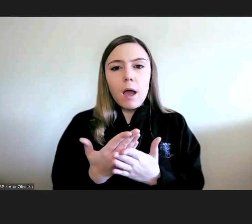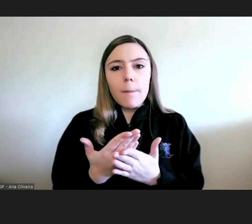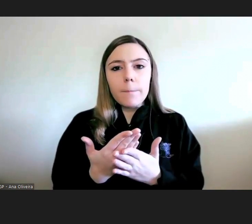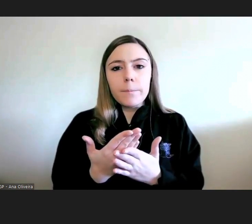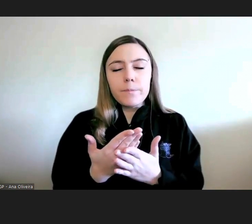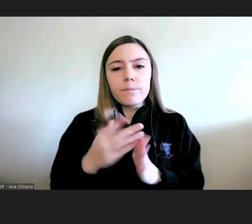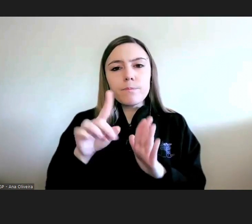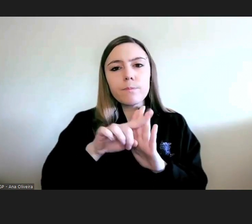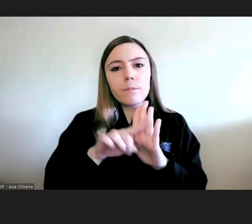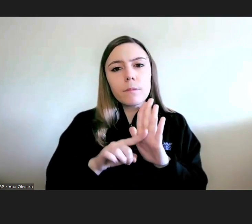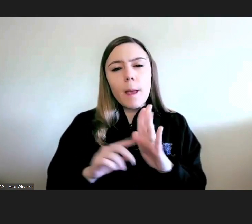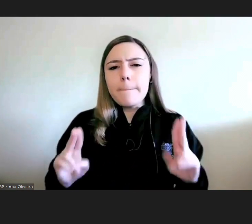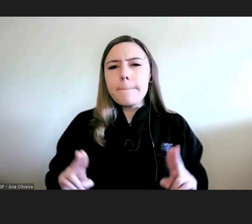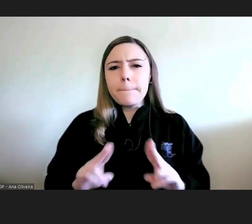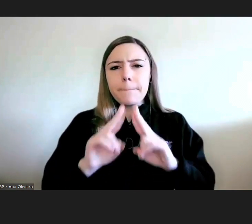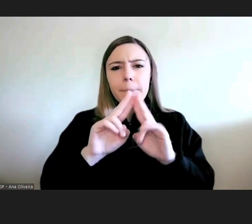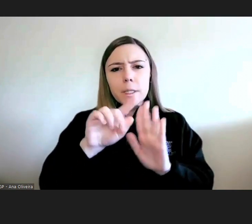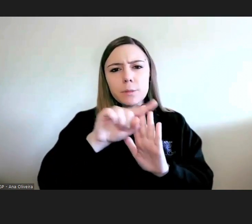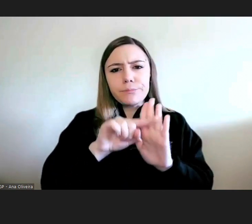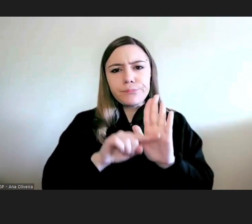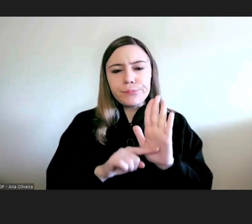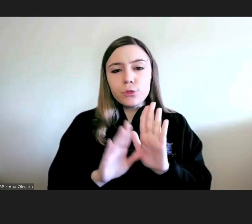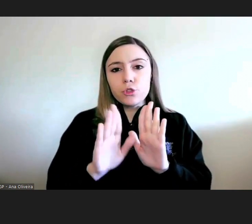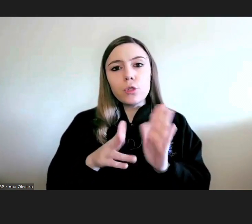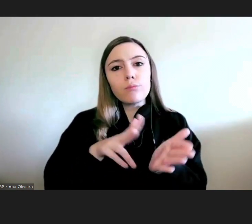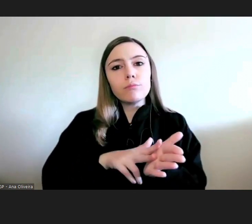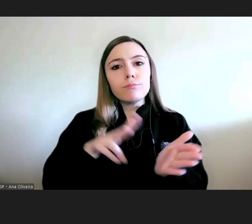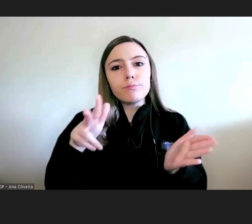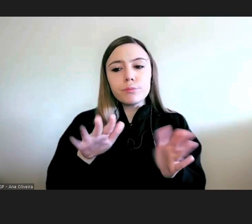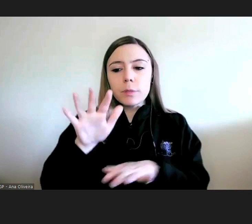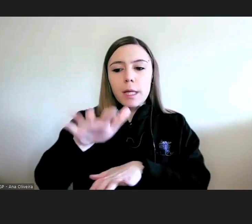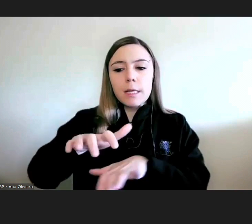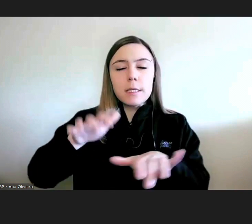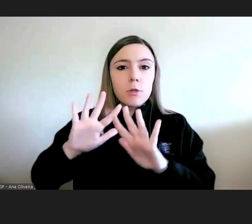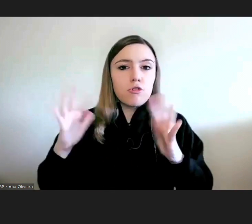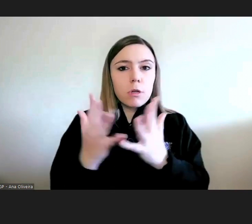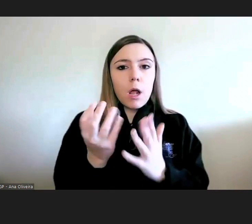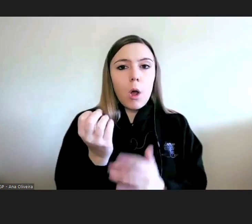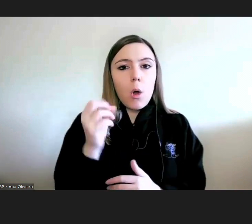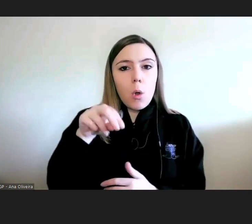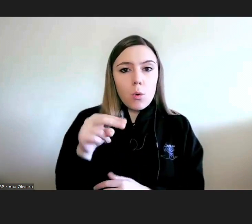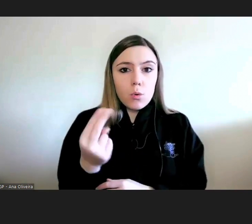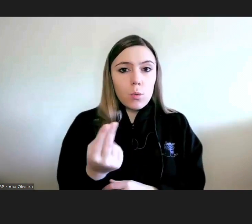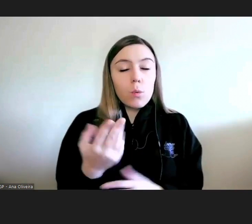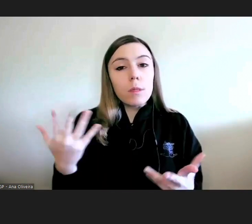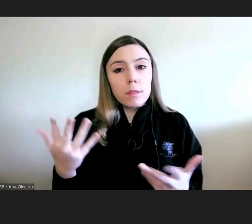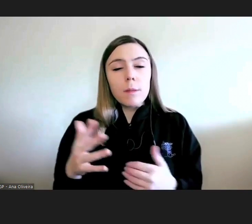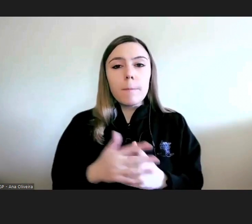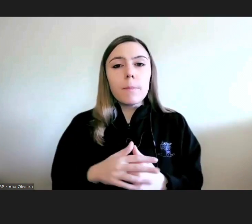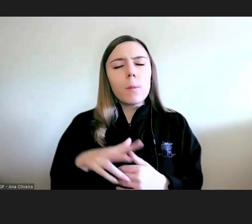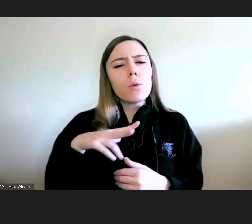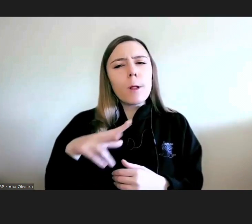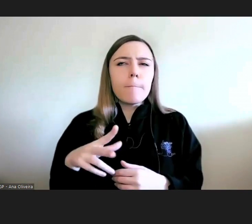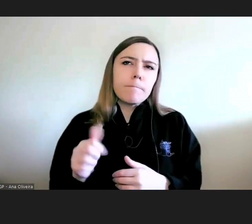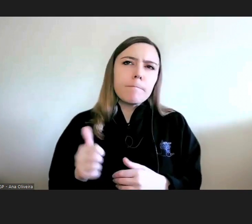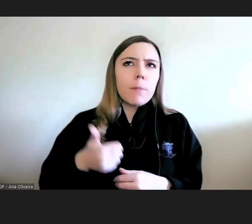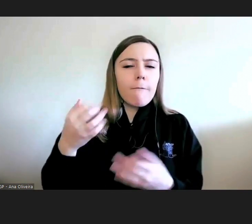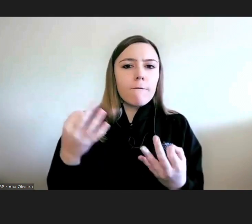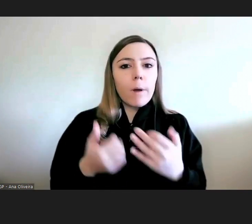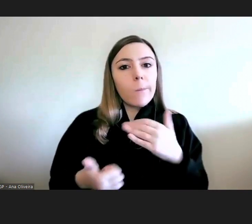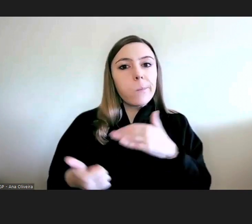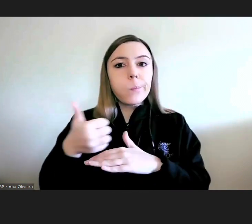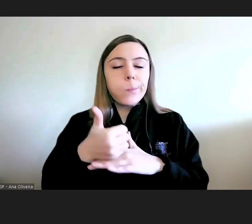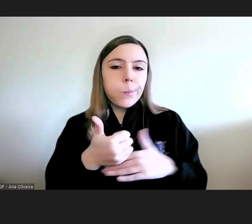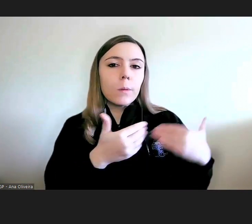princípios de Paris, aprovados em Assembleia Geral da ONU e, portanto, Portugal, ou melhor, o Provedor de Justiça tem